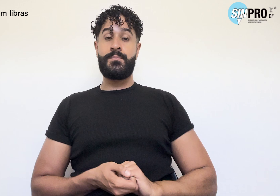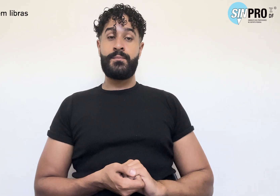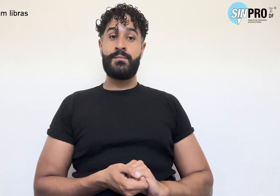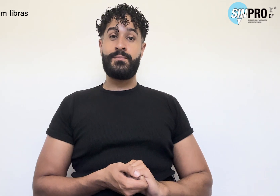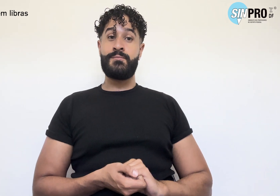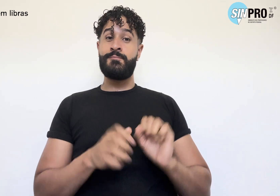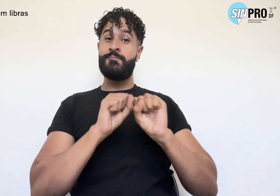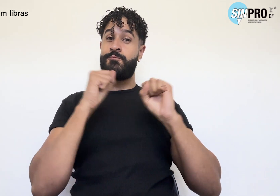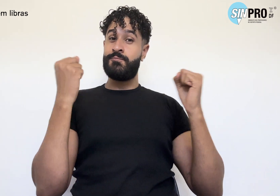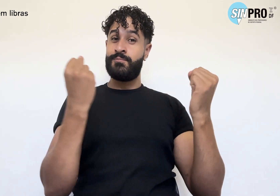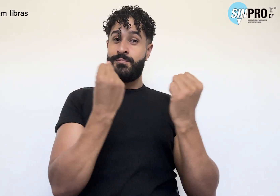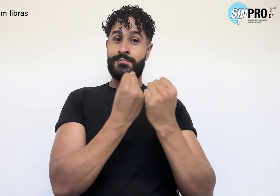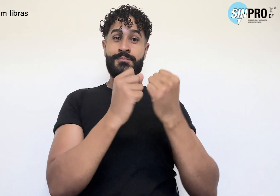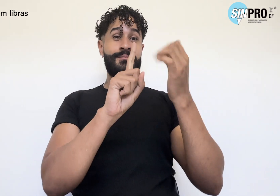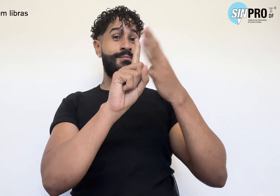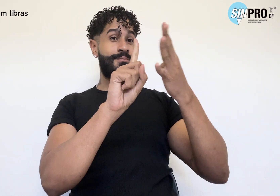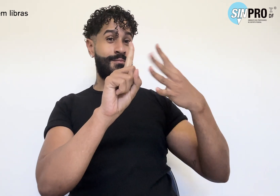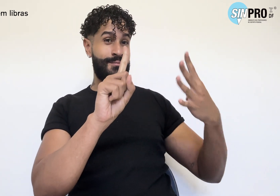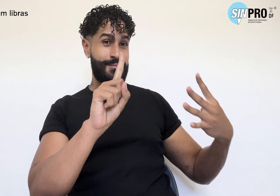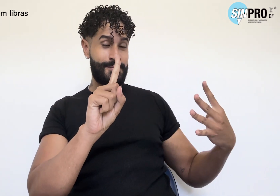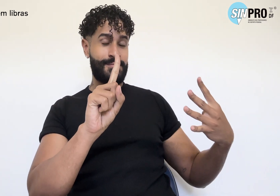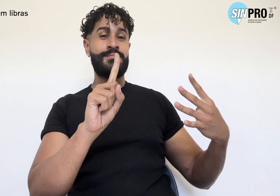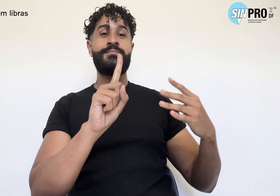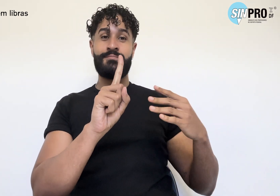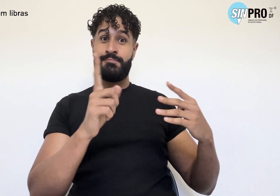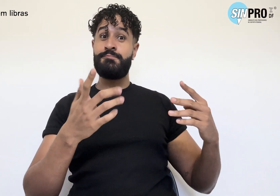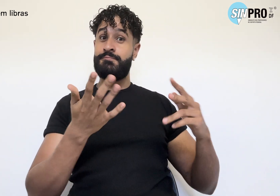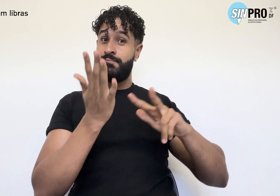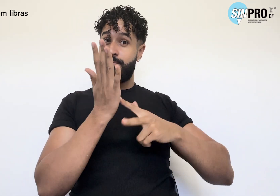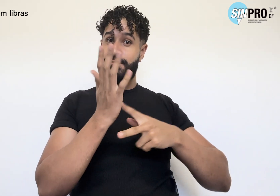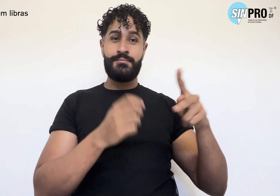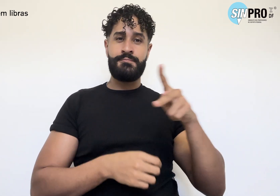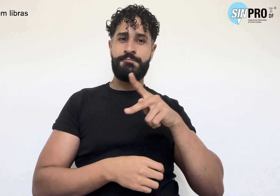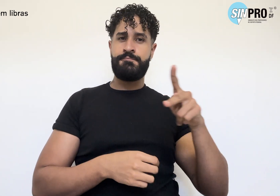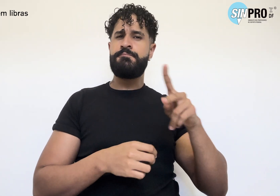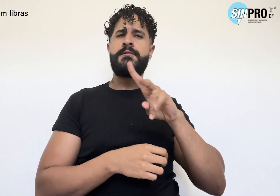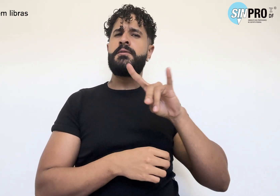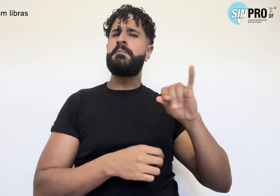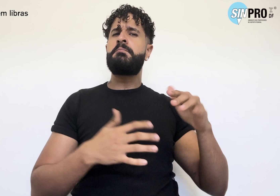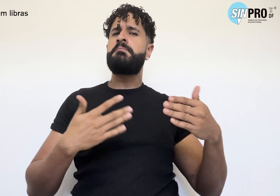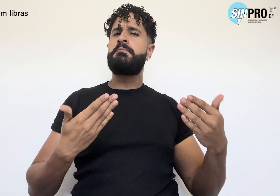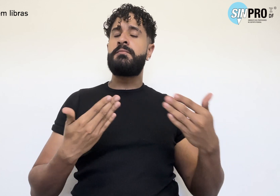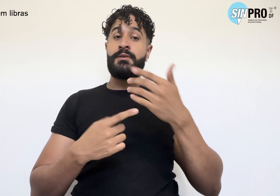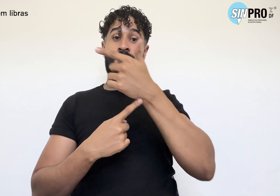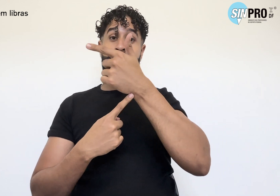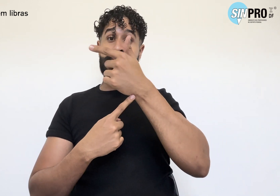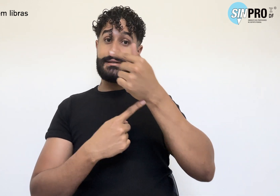Seminário LGBTQIA PN+, do Simpro, acontece dias 27 e